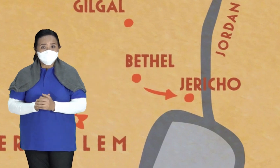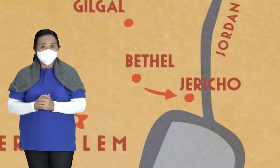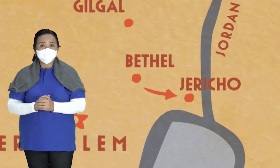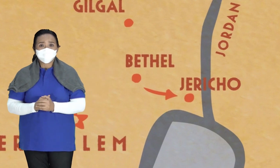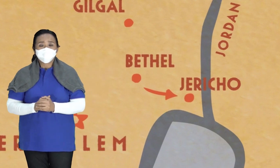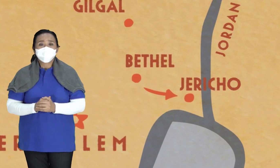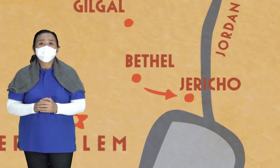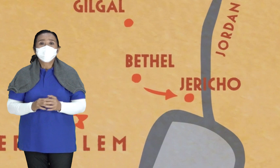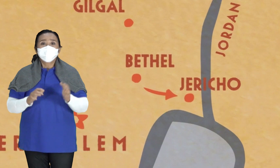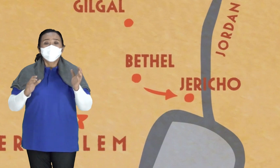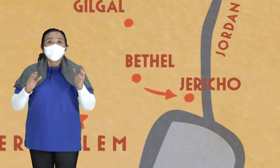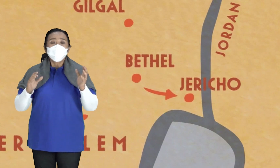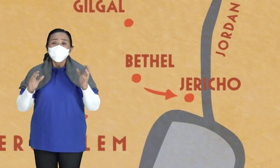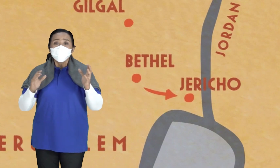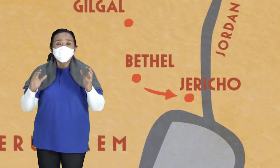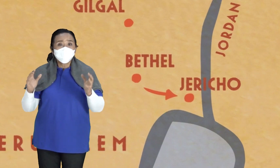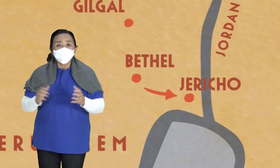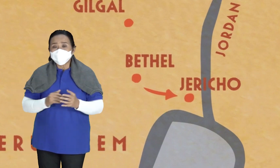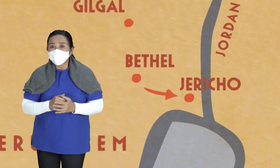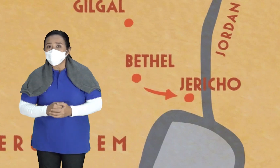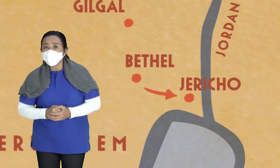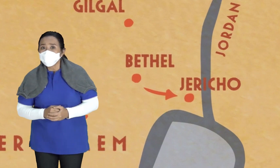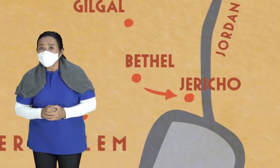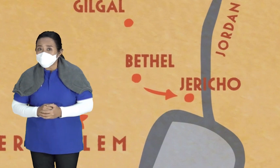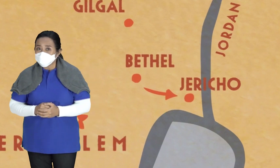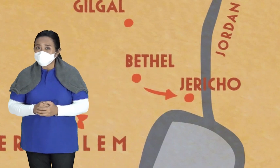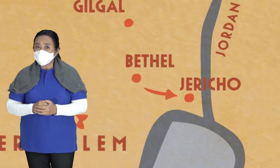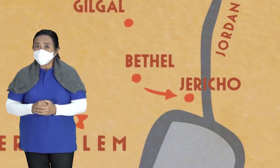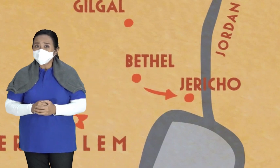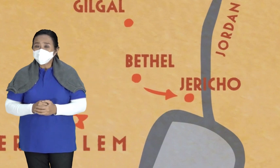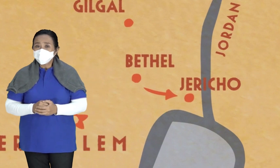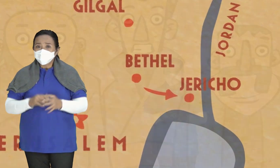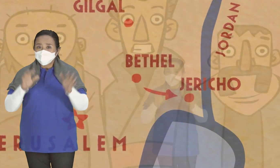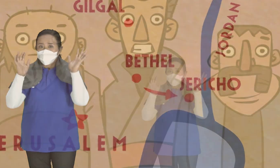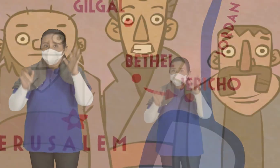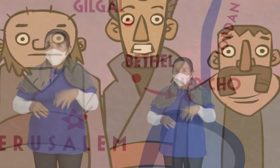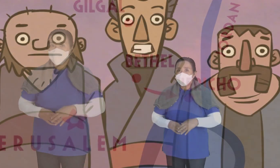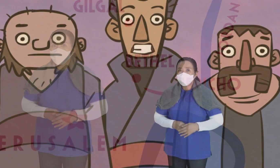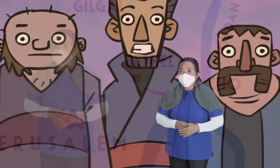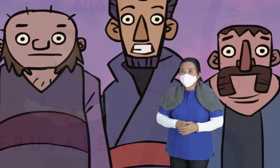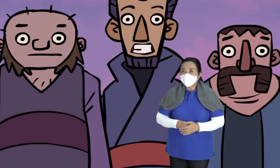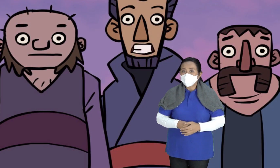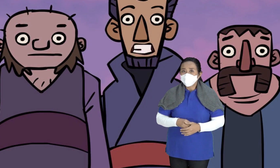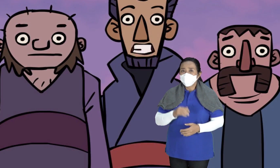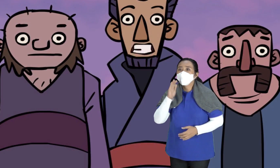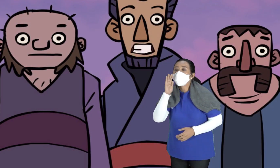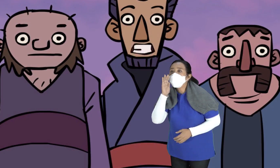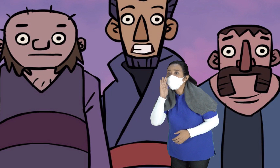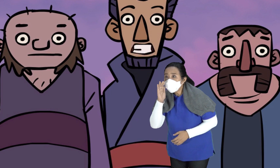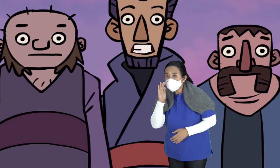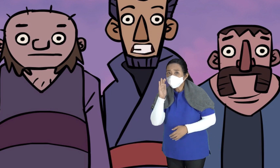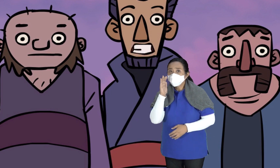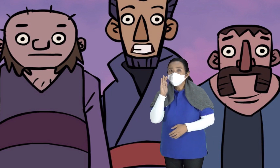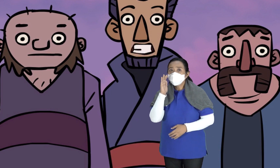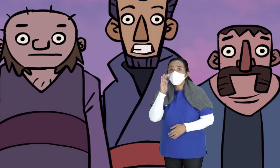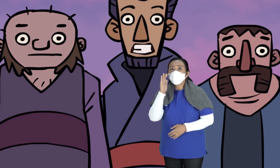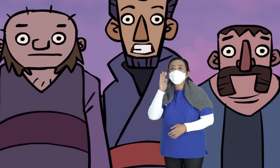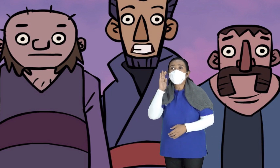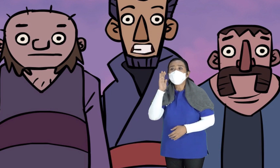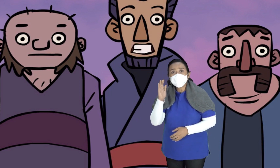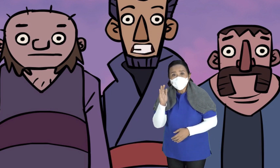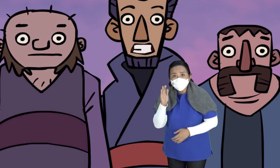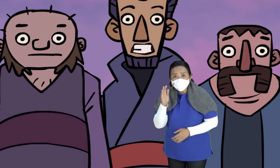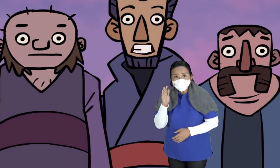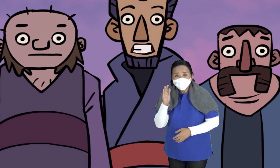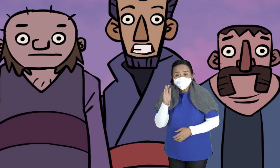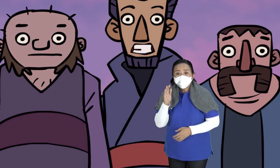mereka ya Dan mereka berkata Kepada Elisa lagi Elisa Eh tau gak Bahwa